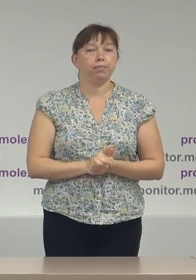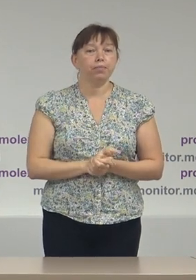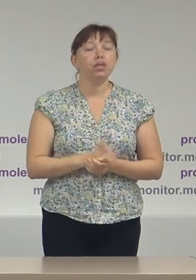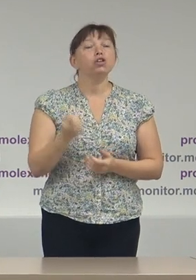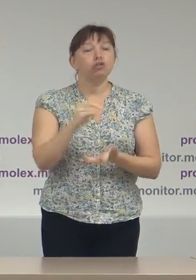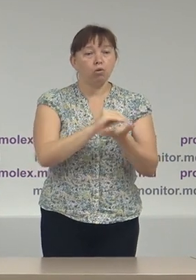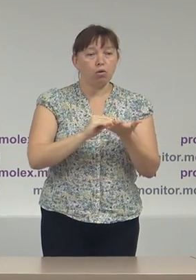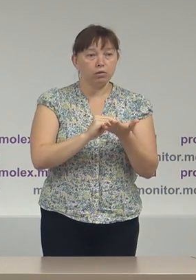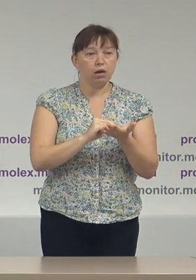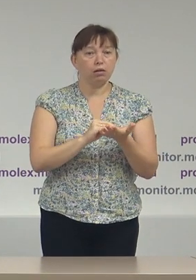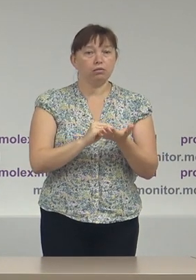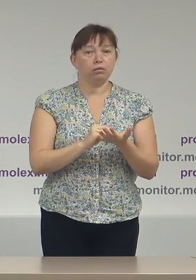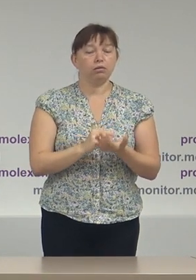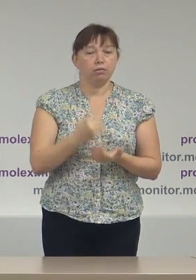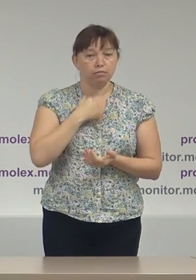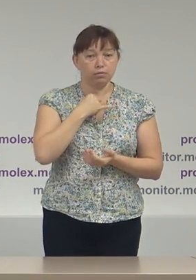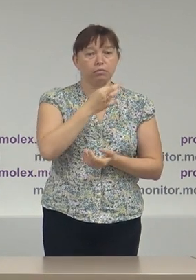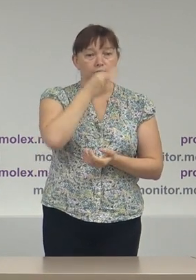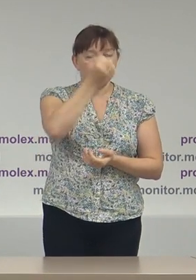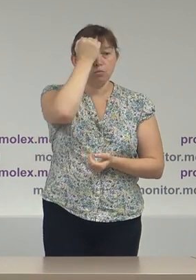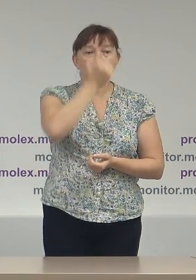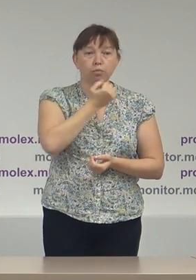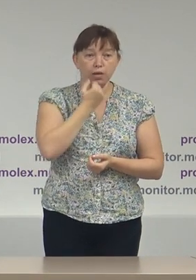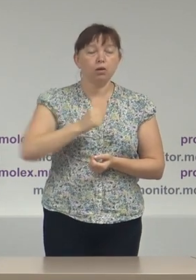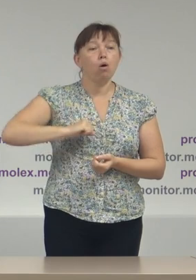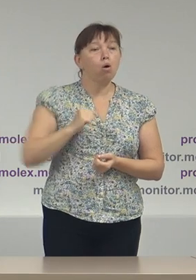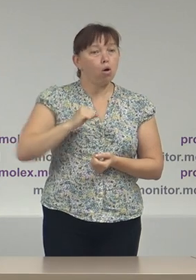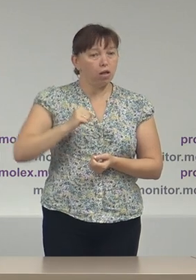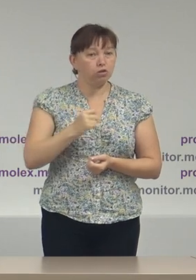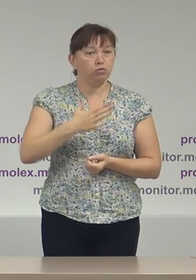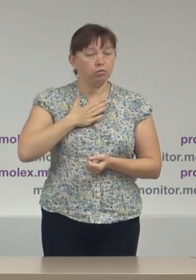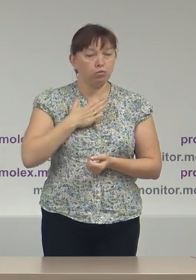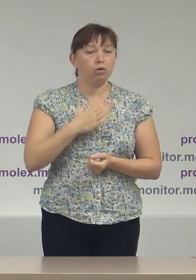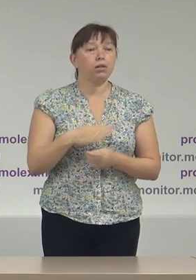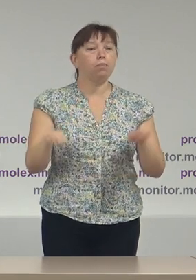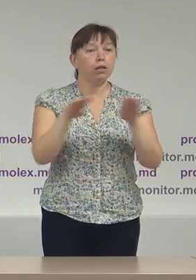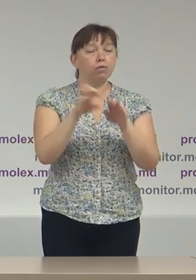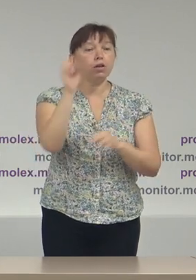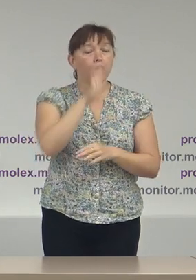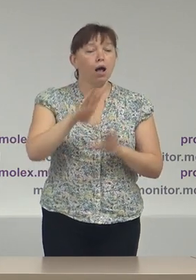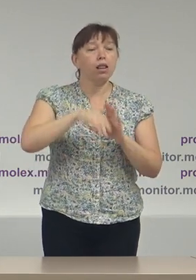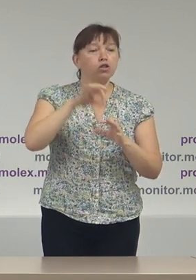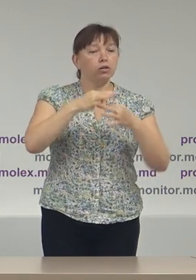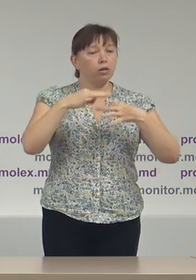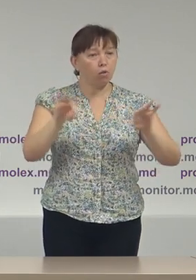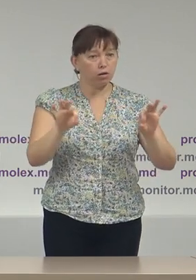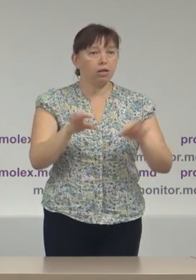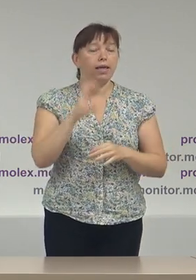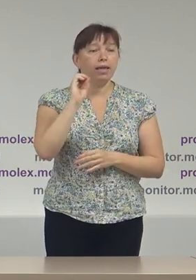încă o dată, ținem să mulțumim colegilor noștri de la Platforma Europeană pentru Alegeri Democratici, EPD,